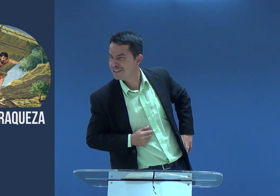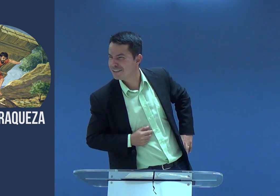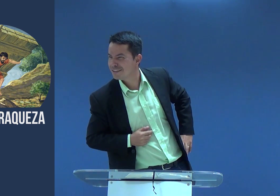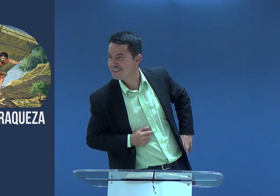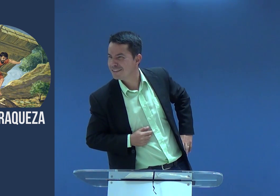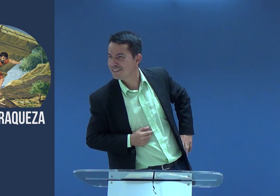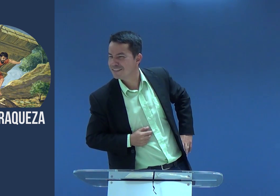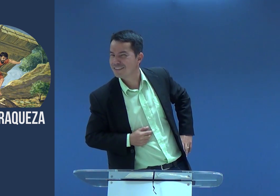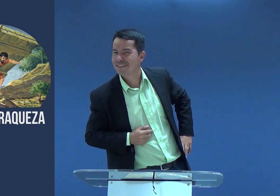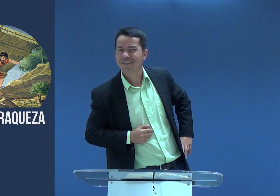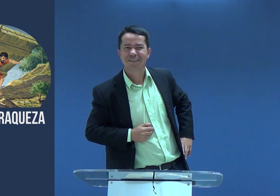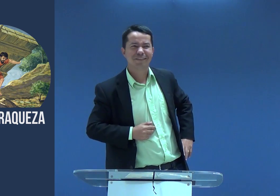isso era força?